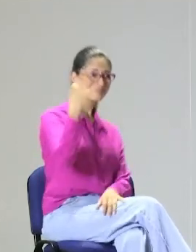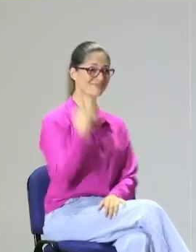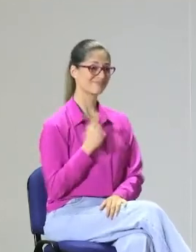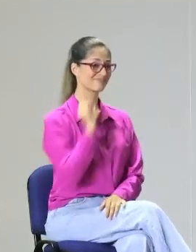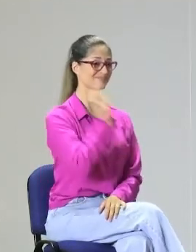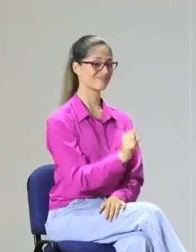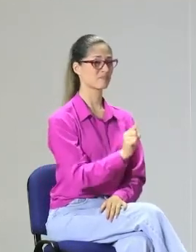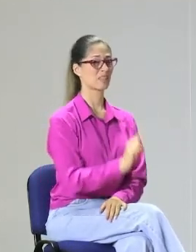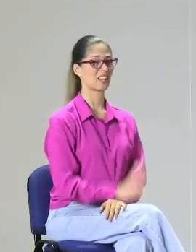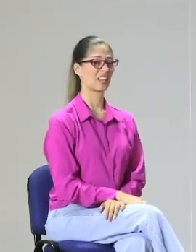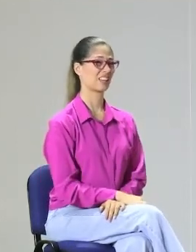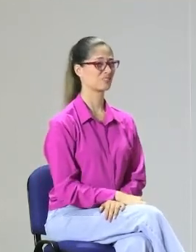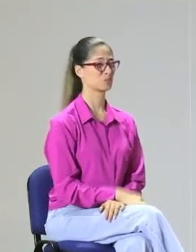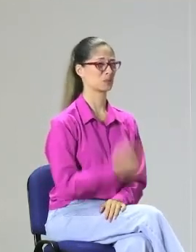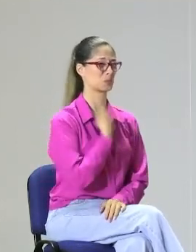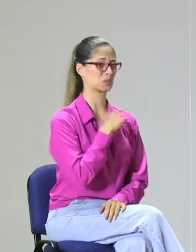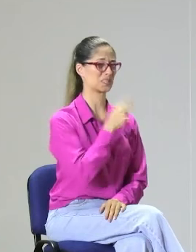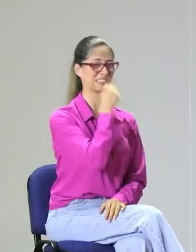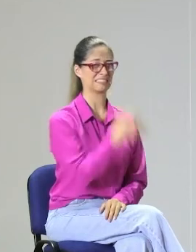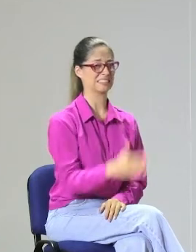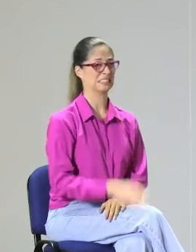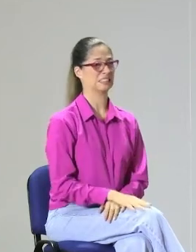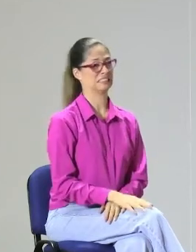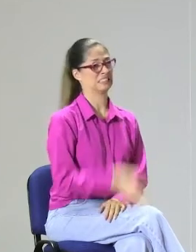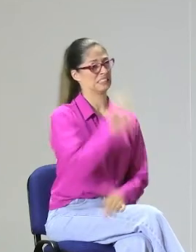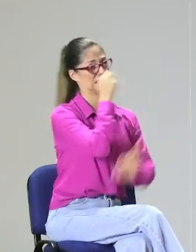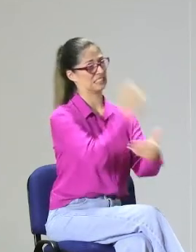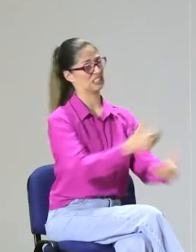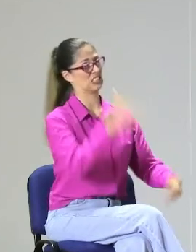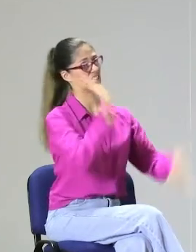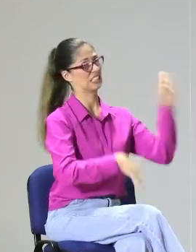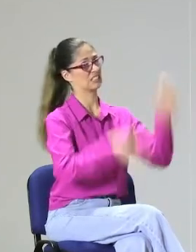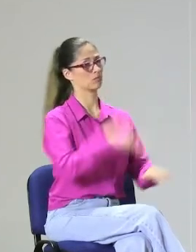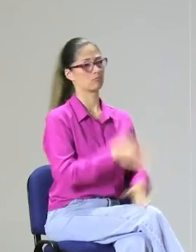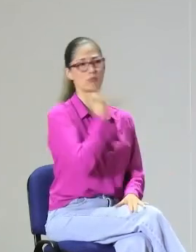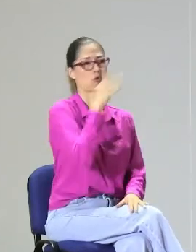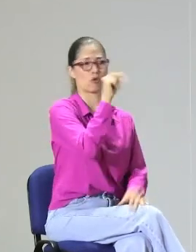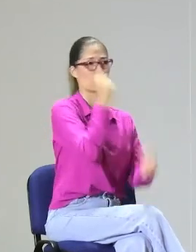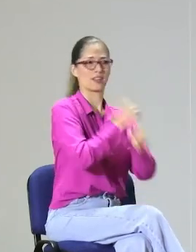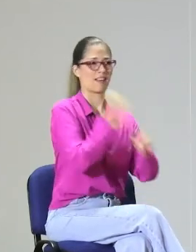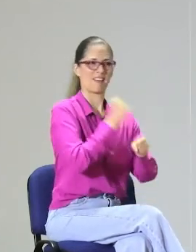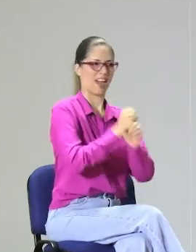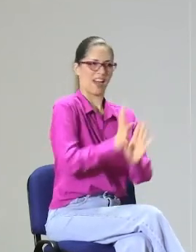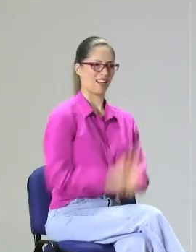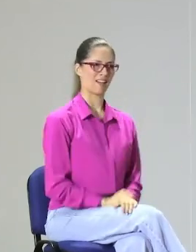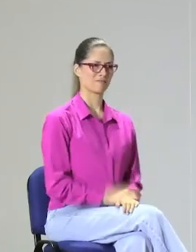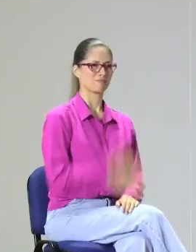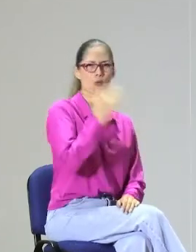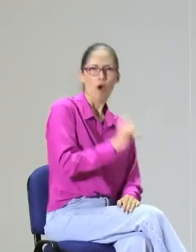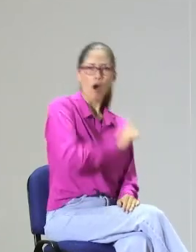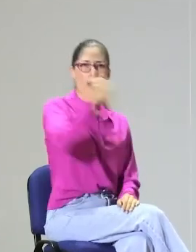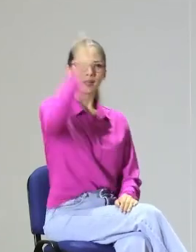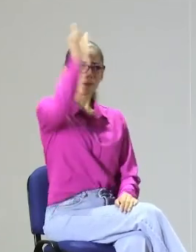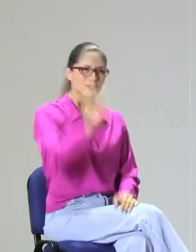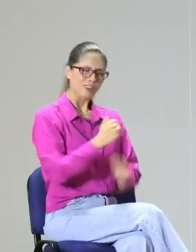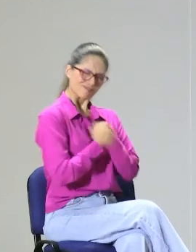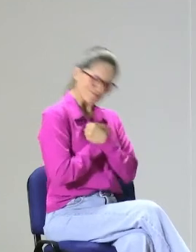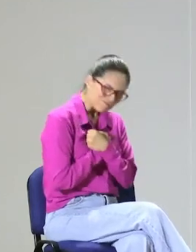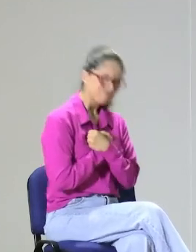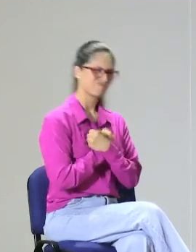siempre preguntarnos, reflexionar de nuestro perfil. A veces hay modelos lingüísticos que ni siquiera les gustan los niños, entonces ¿por qué